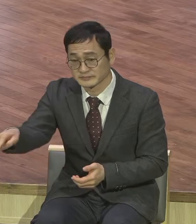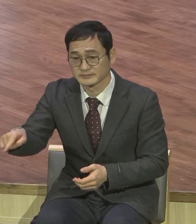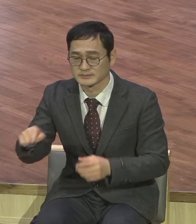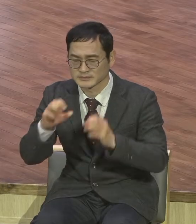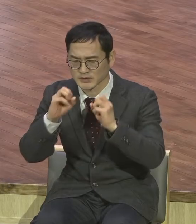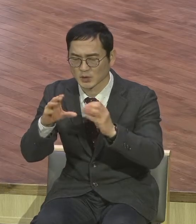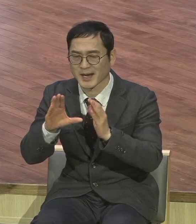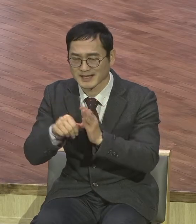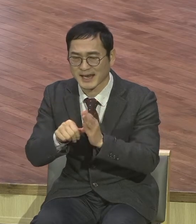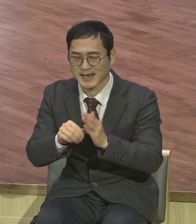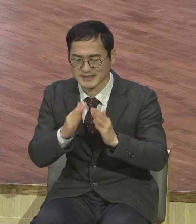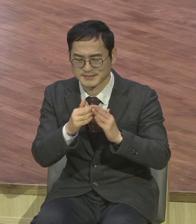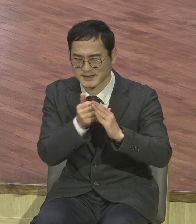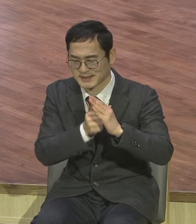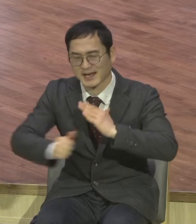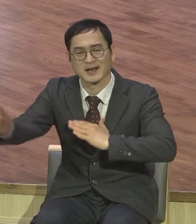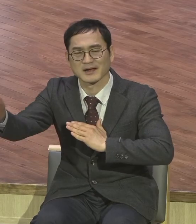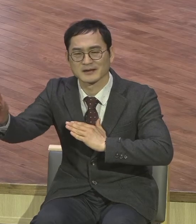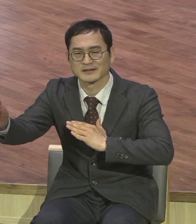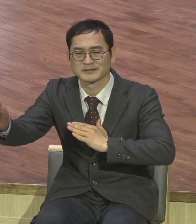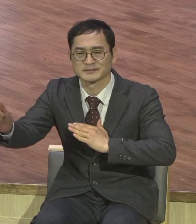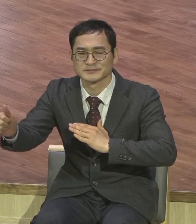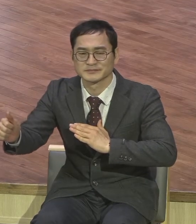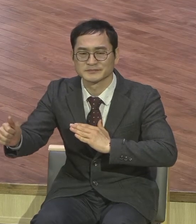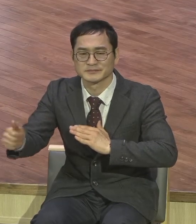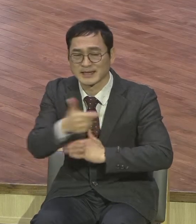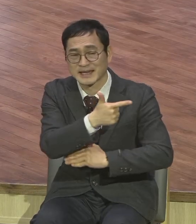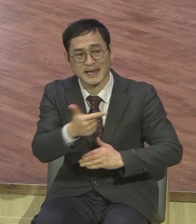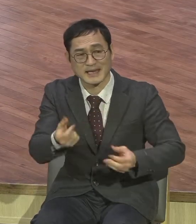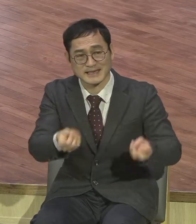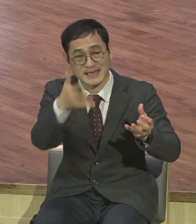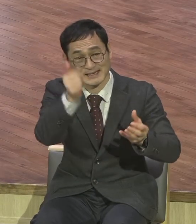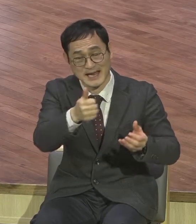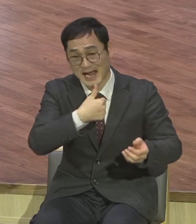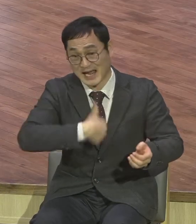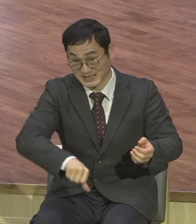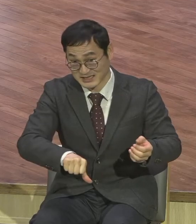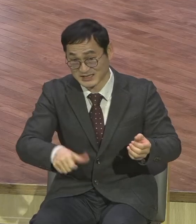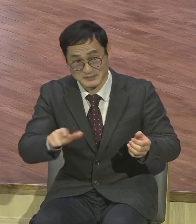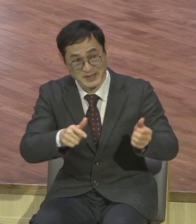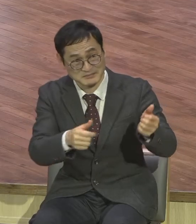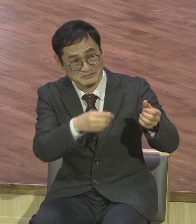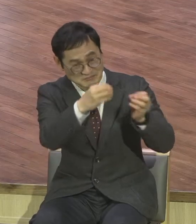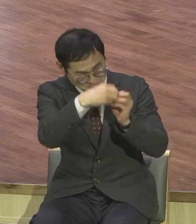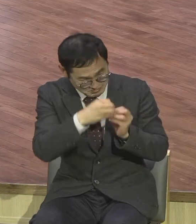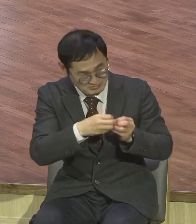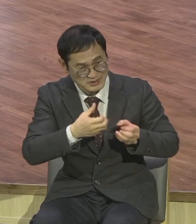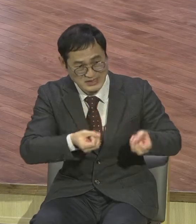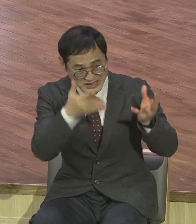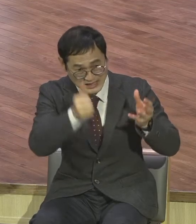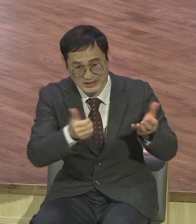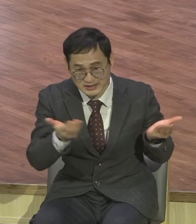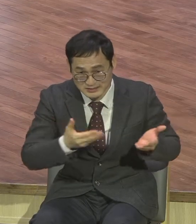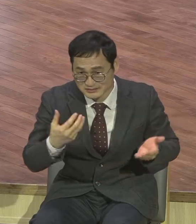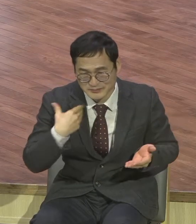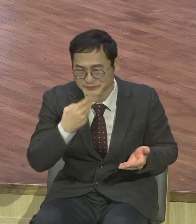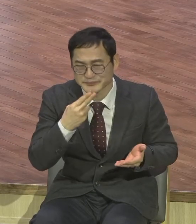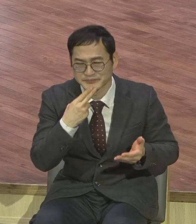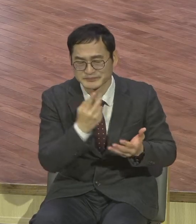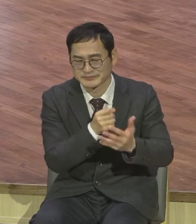대제서장의 아들이지만은 그렇게 다 버리고 광야에서 메뚜구와 석청을 먹으면서 광야에서